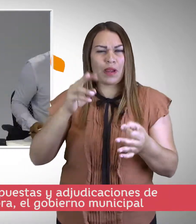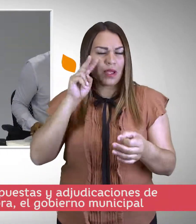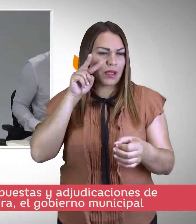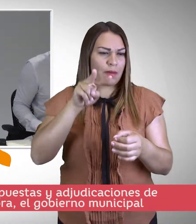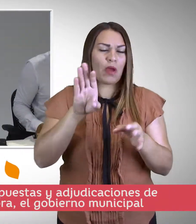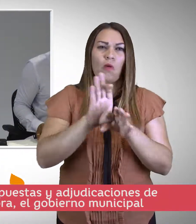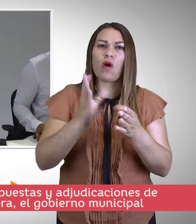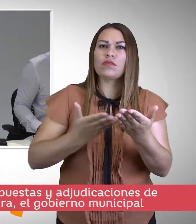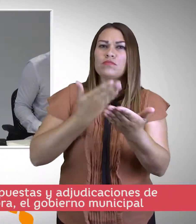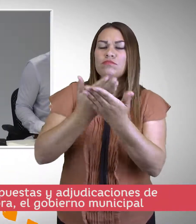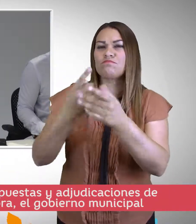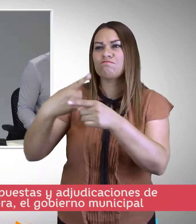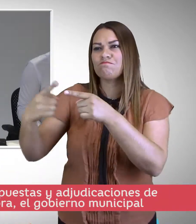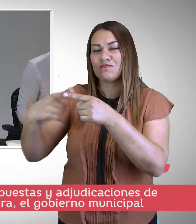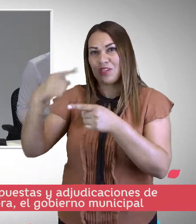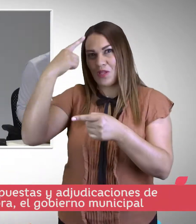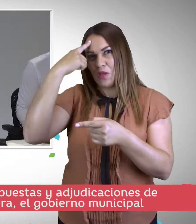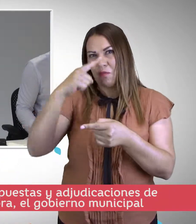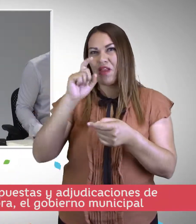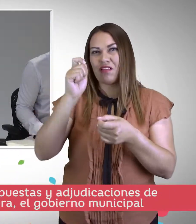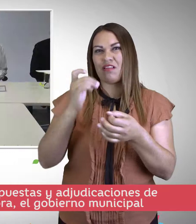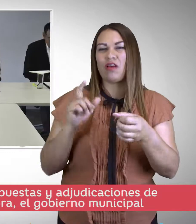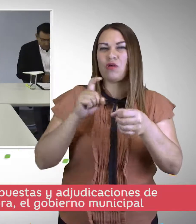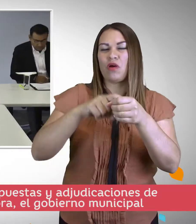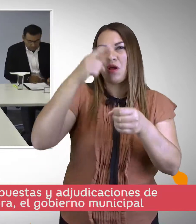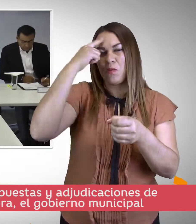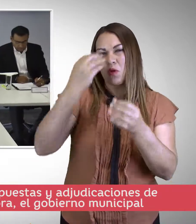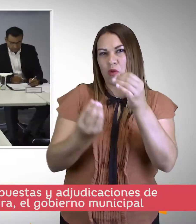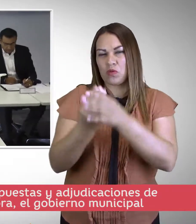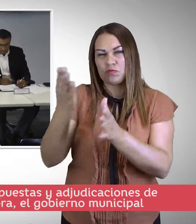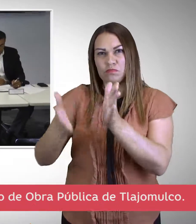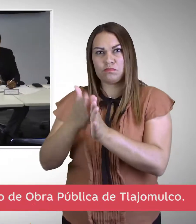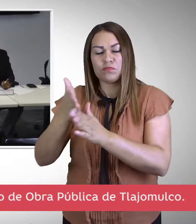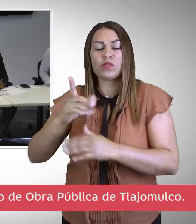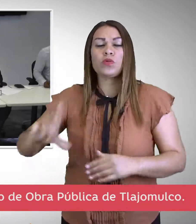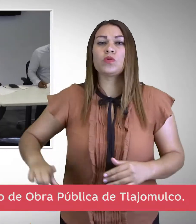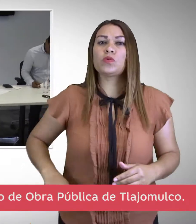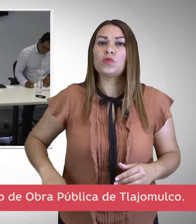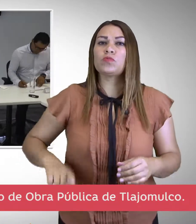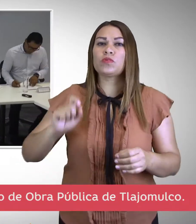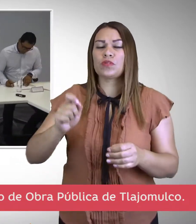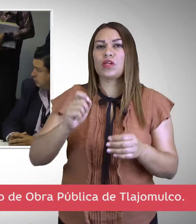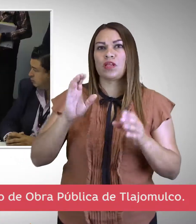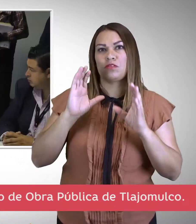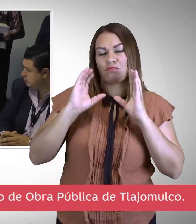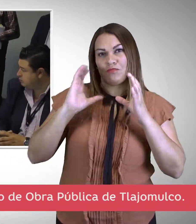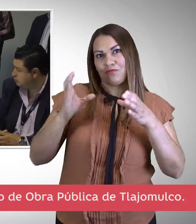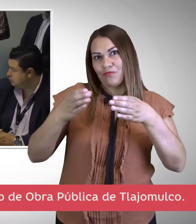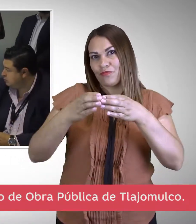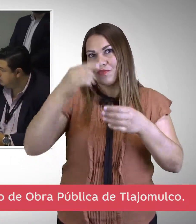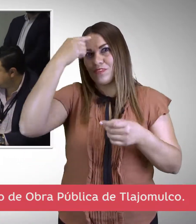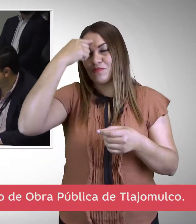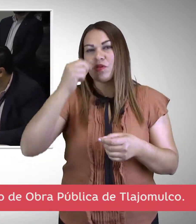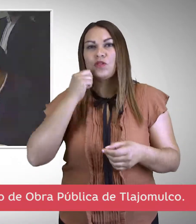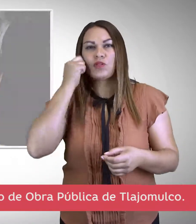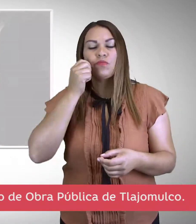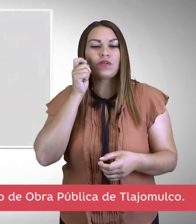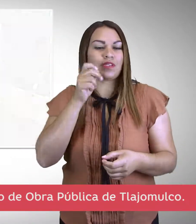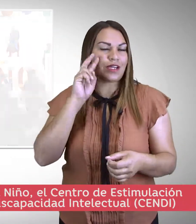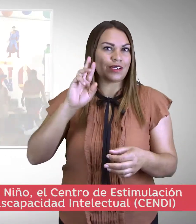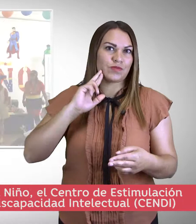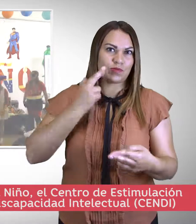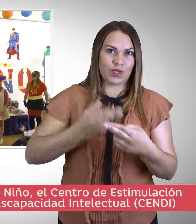evaluación de propuestas y adjudicaciones de contratos de obra, el gobierno municipal instaló el Comité Mixto de Obra Pública de Tlajomulco.